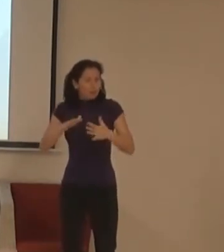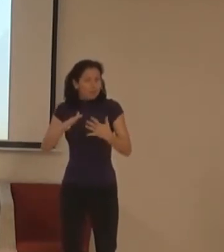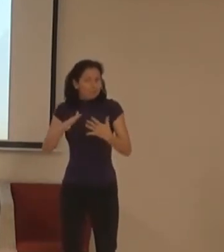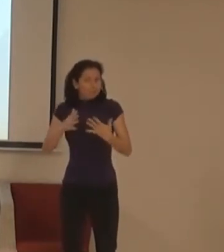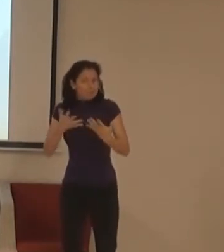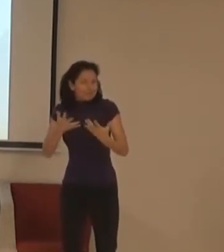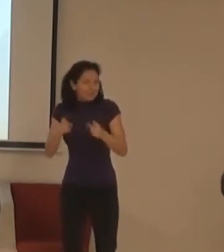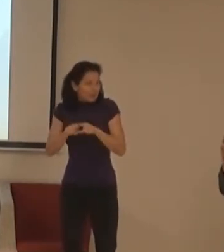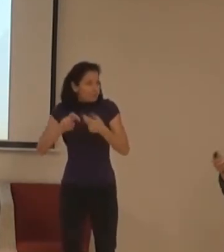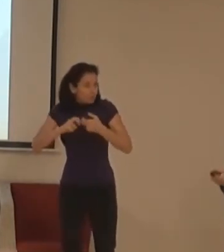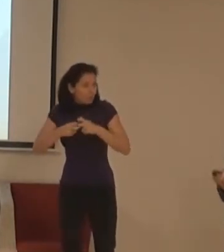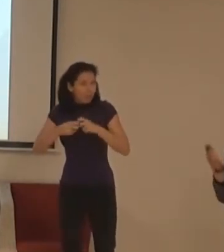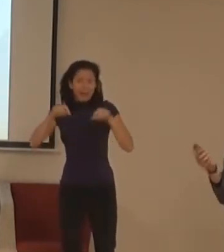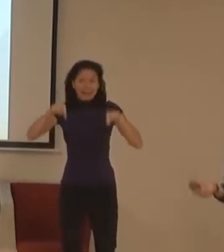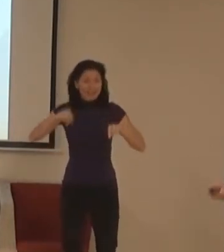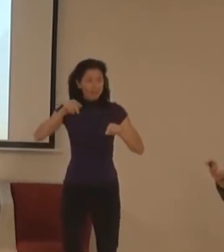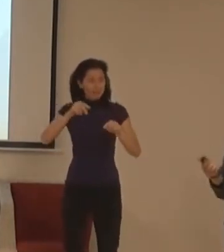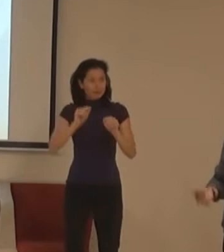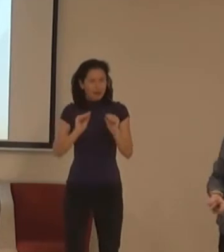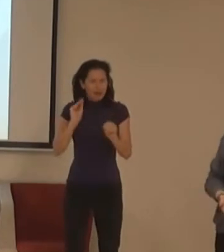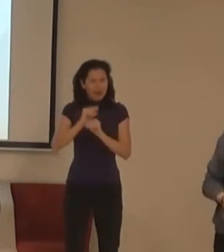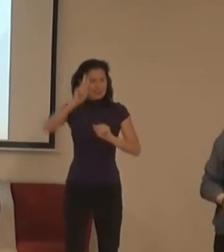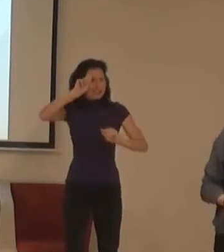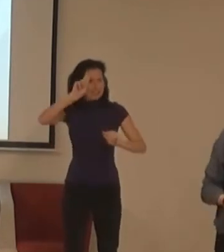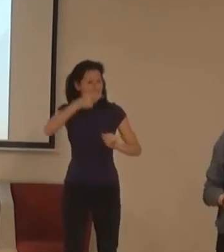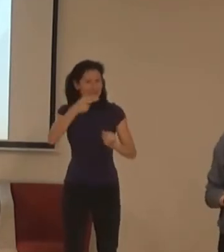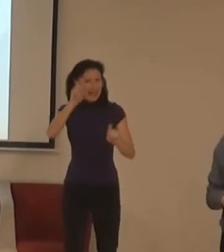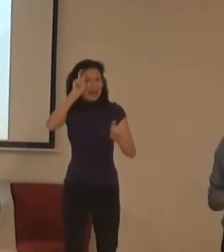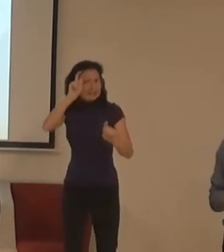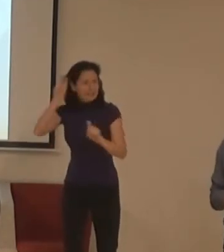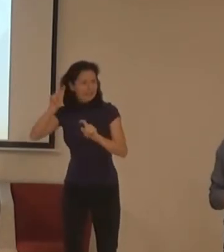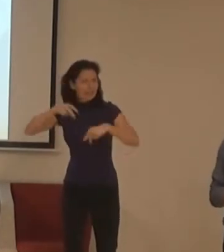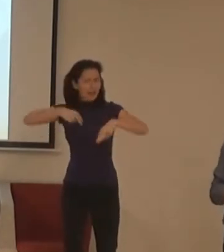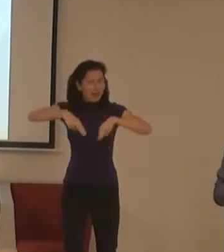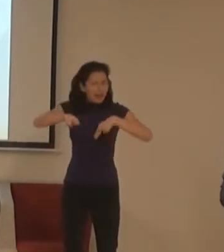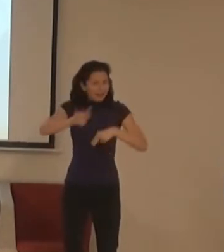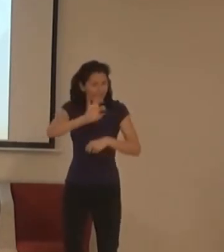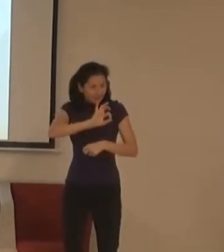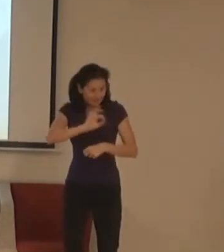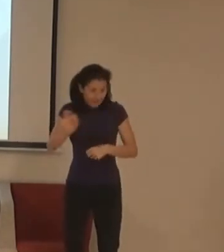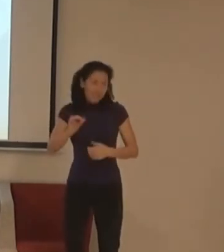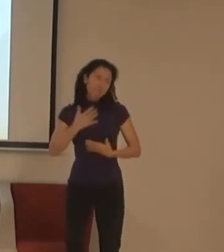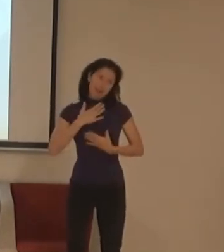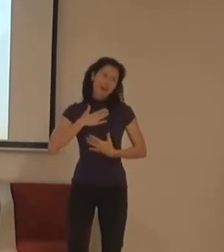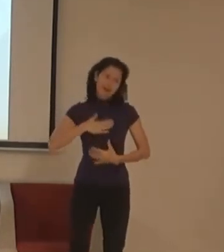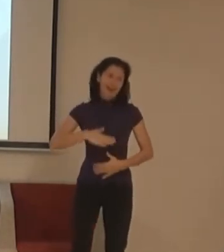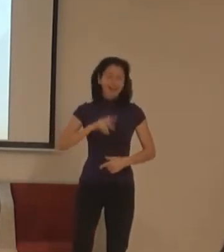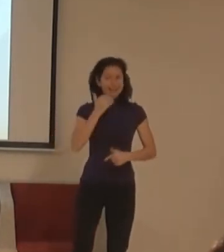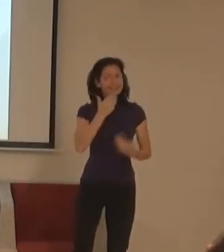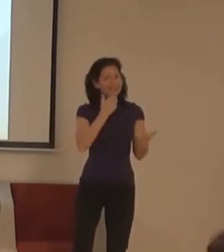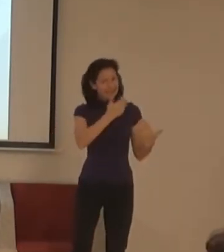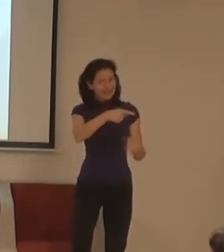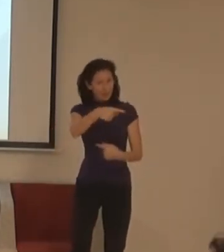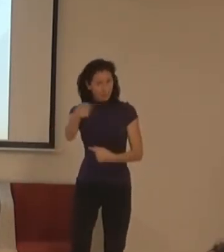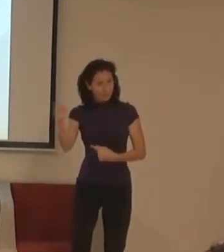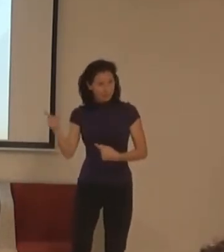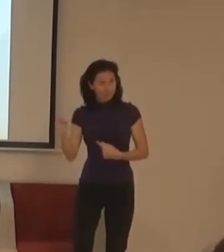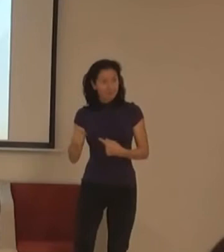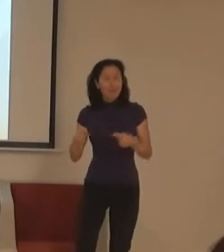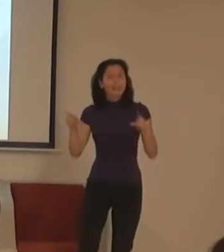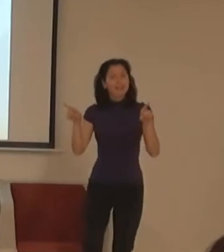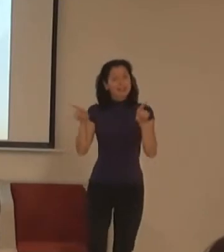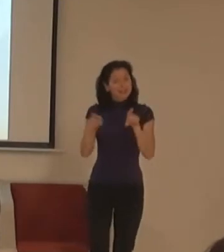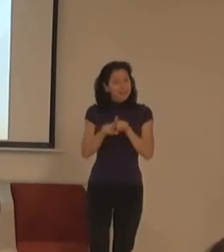netýkalo někoho s nějakou konkrétní diagnózou. Netýkalo se to někoho, kdo prostě má takovou